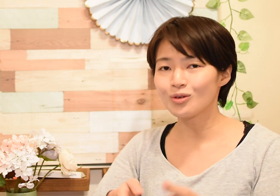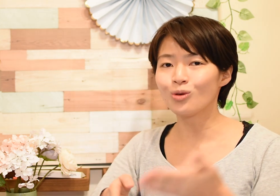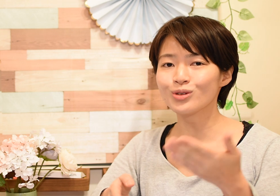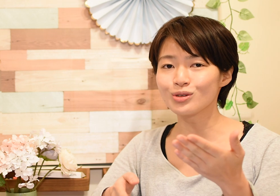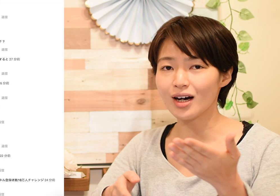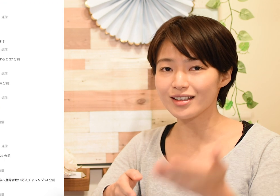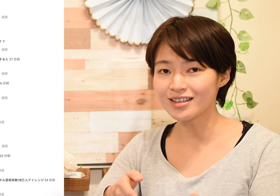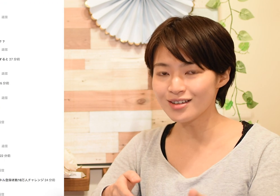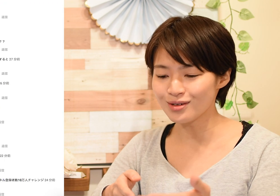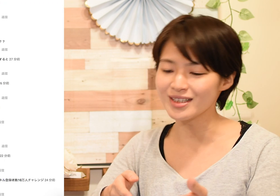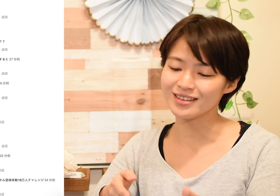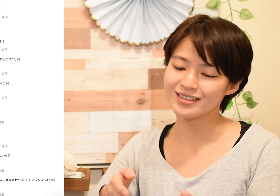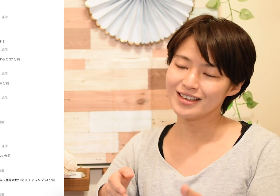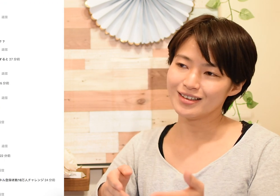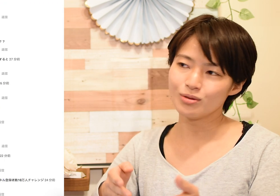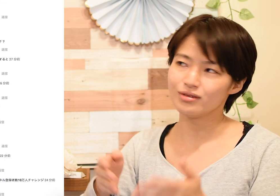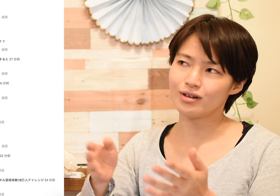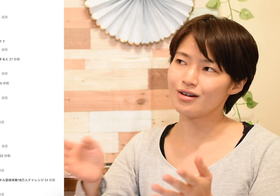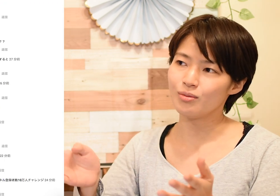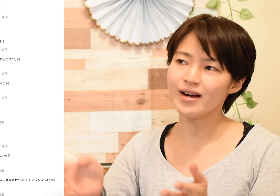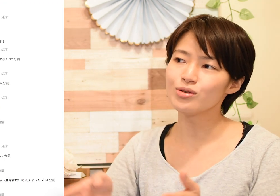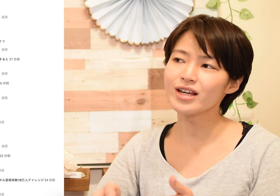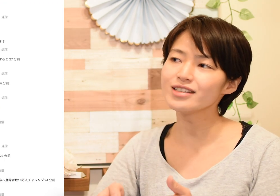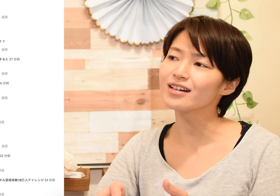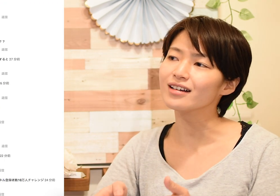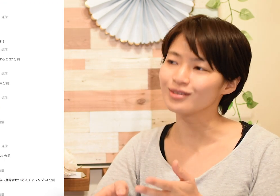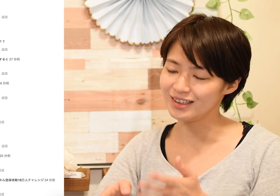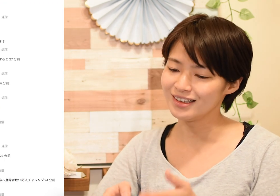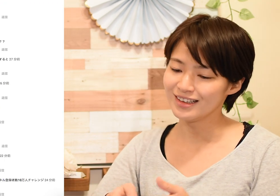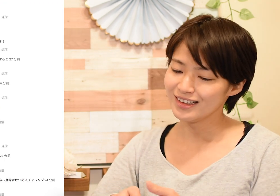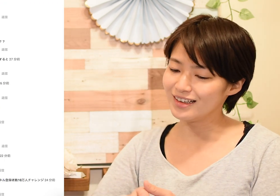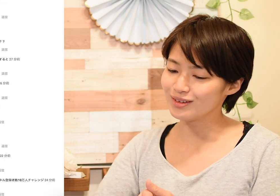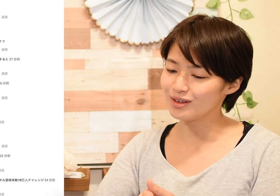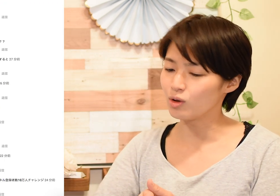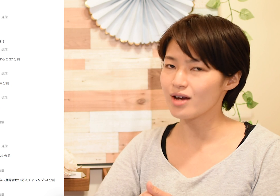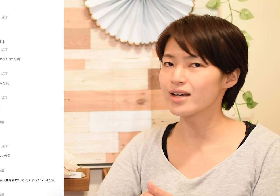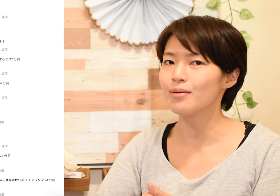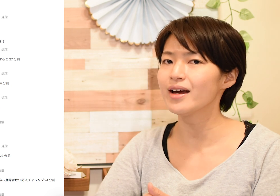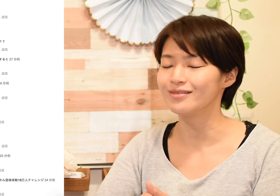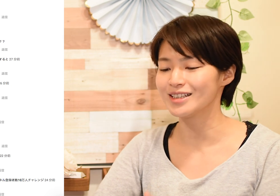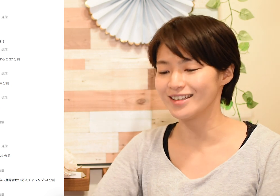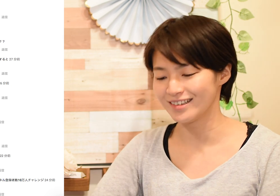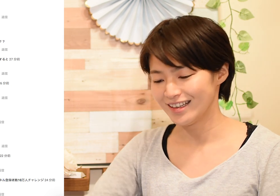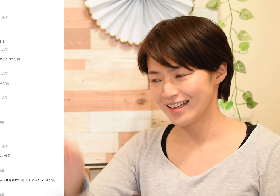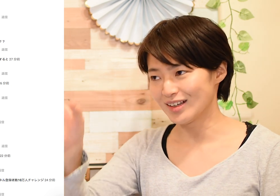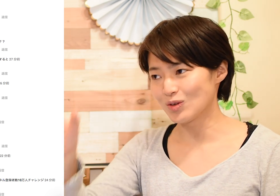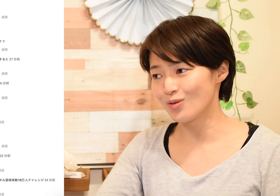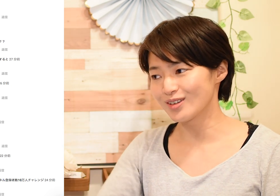この人当ててるよみたいななんかお前予言者かとかねこれはやばいみたいなあのコメ